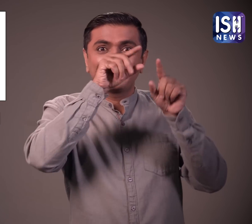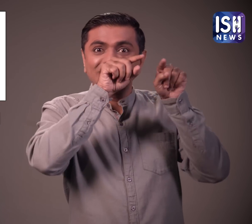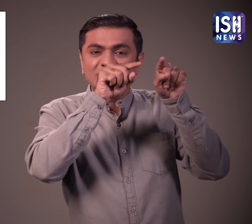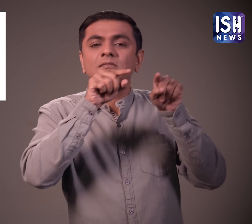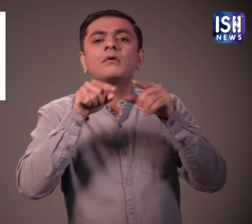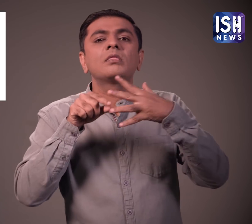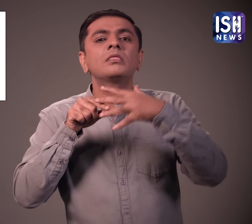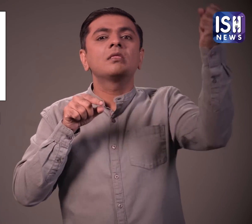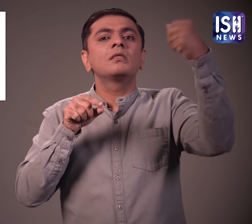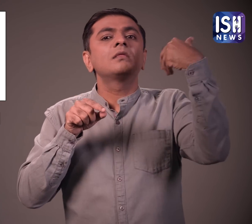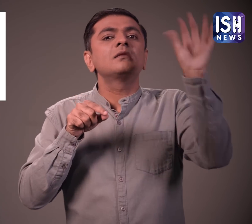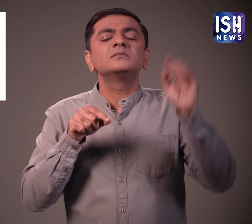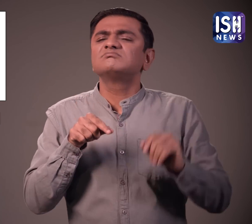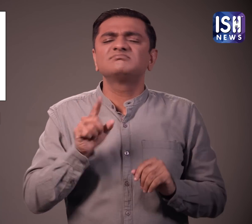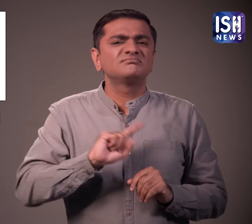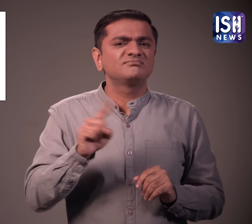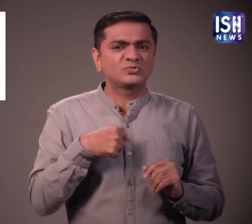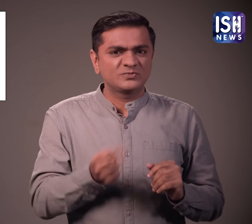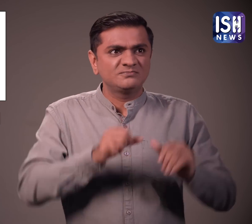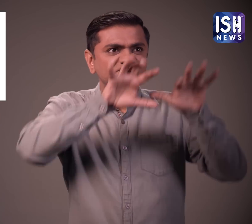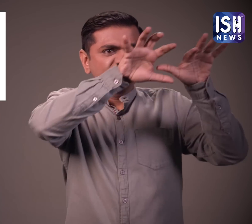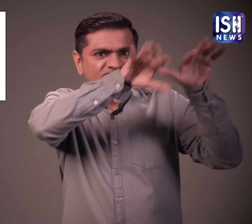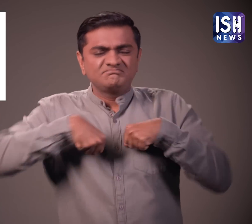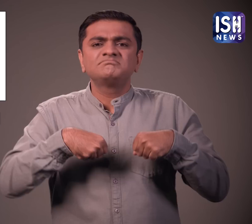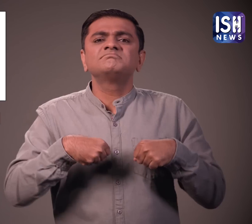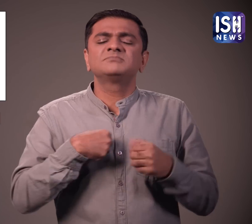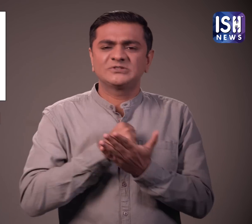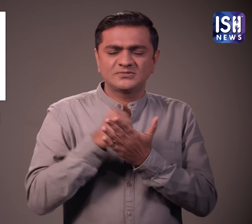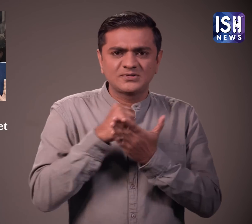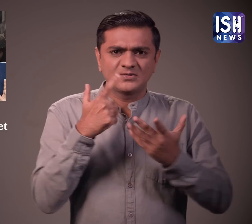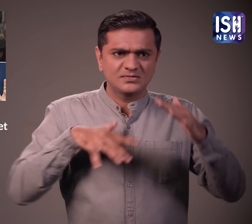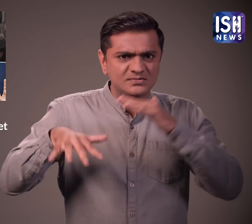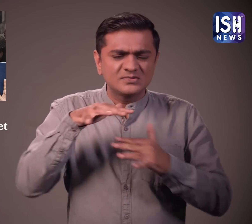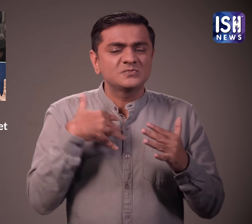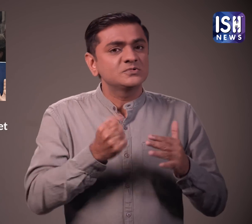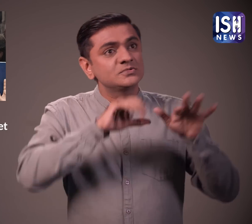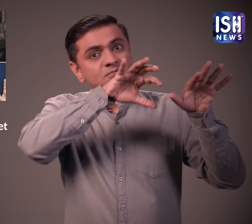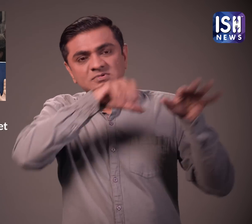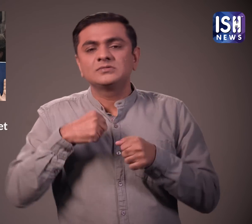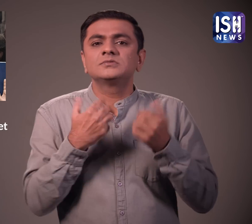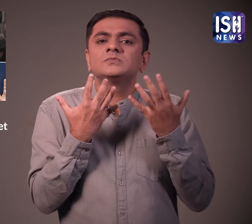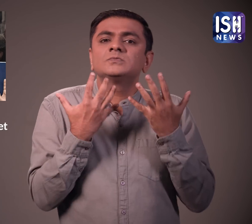और भारत निश्चित रूप से उस शेत्रों को पुनः प्राप्त करेगा